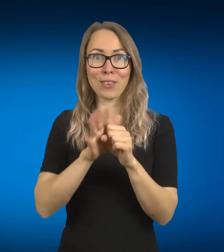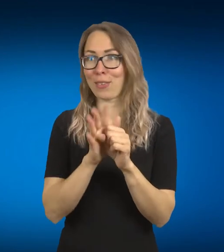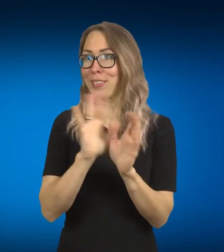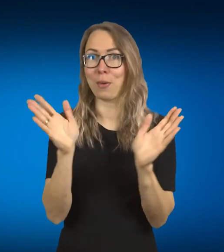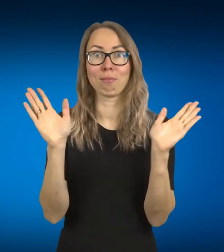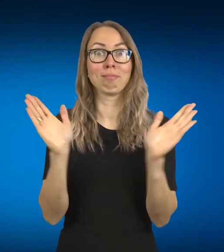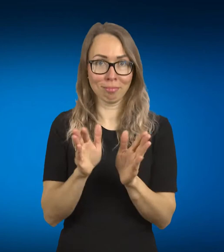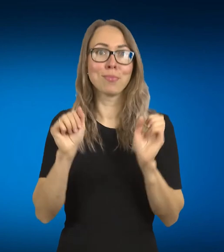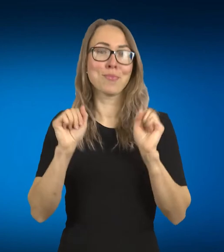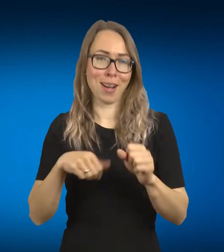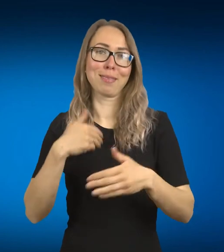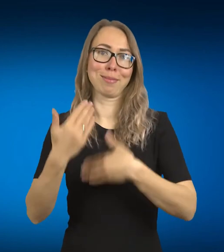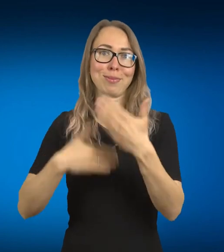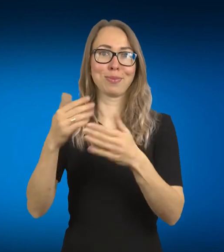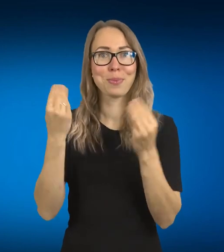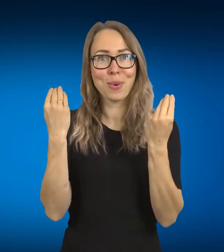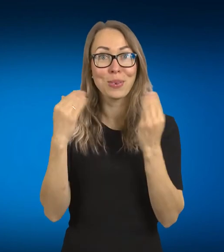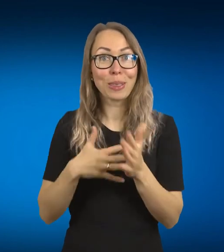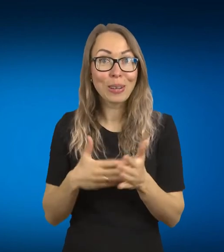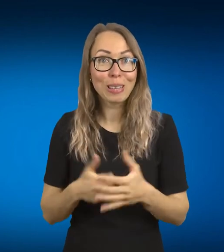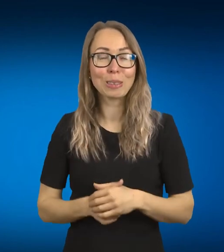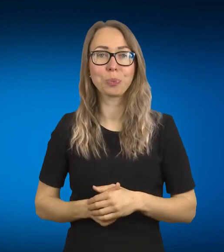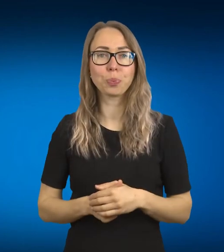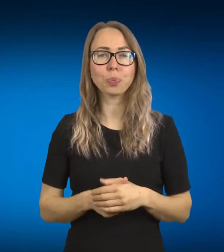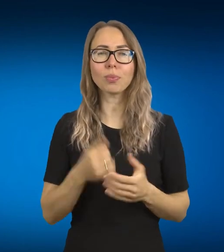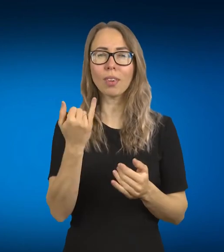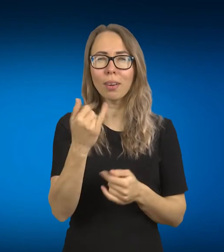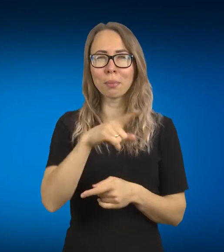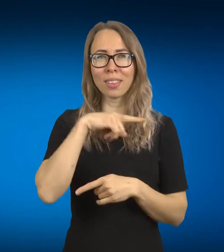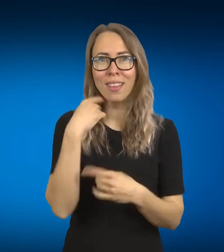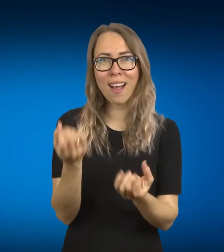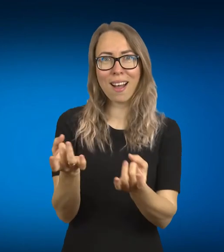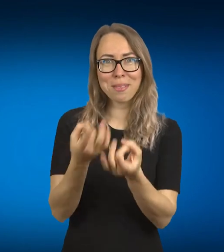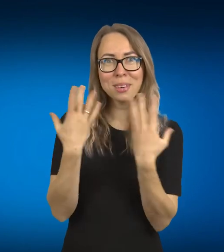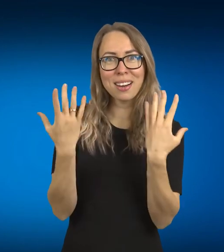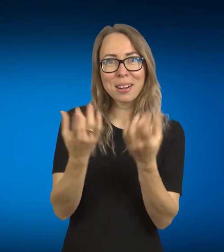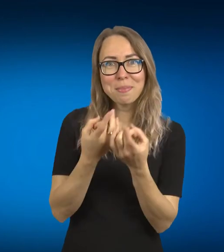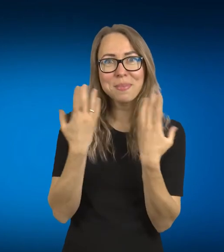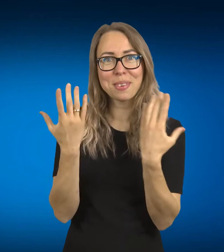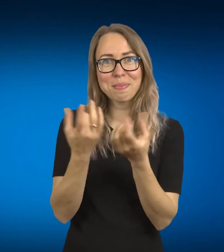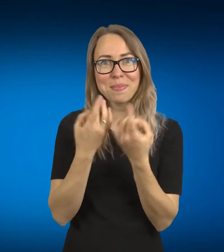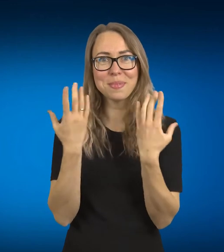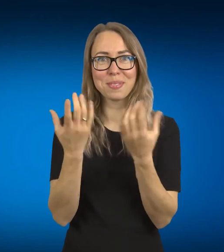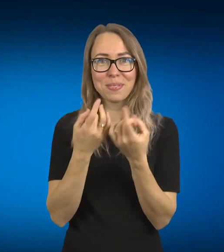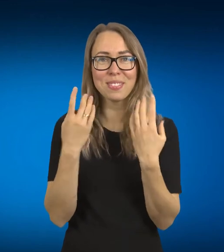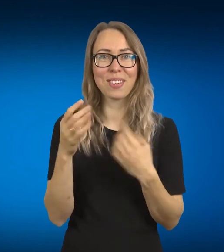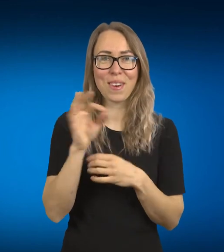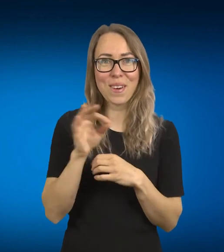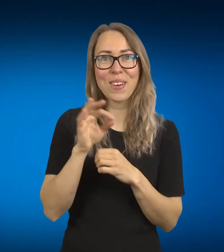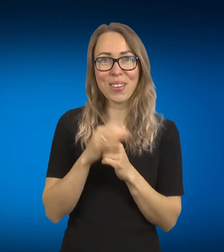Tiek daug, žiniai, šnekėjai dabar ir ypač kaip palėtė išmanęsis technologijas ir paminėjai apie